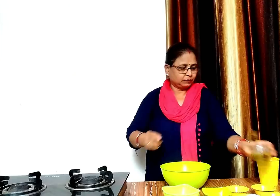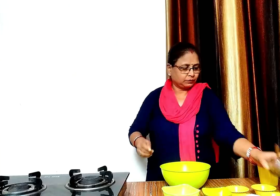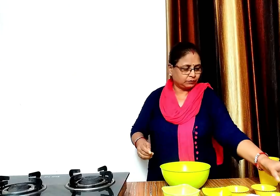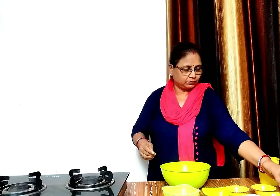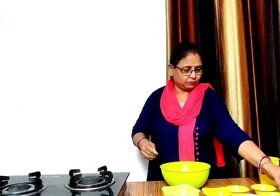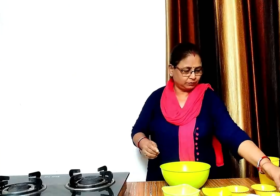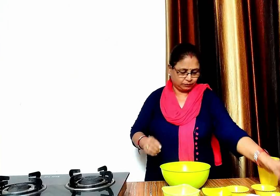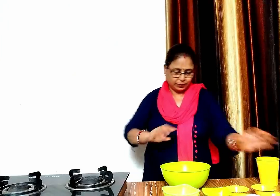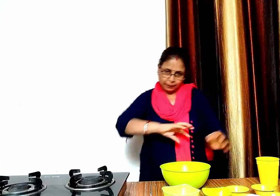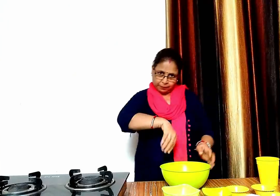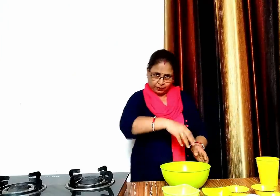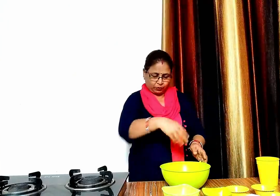और अच्छे से मिला लेंगे